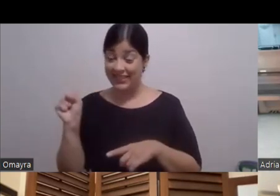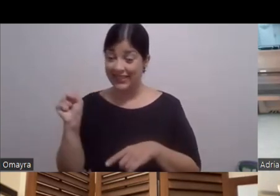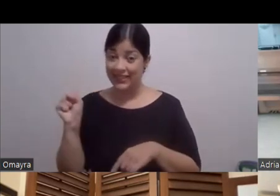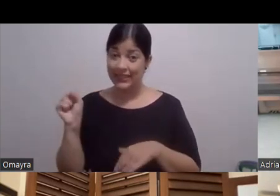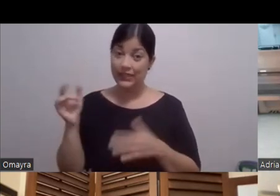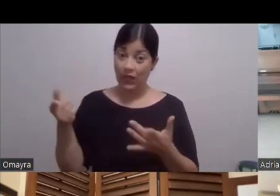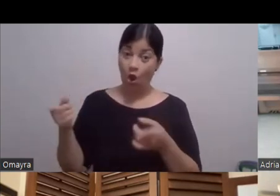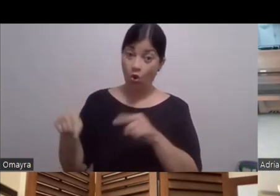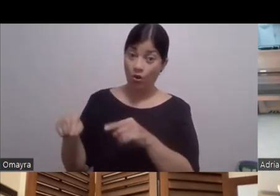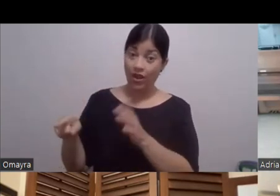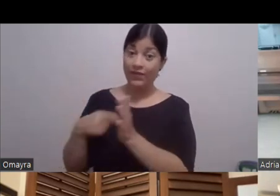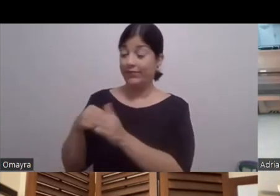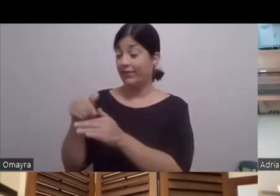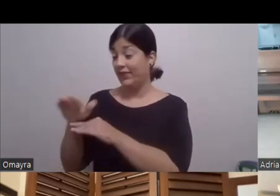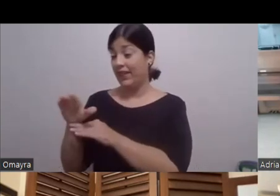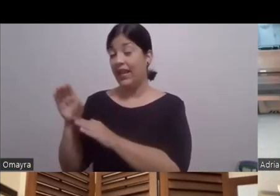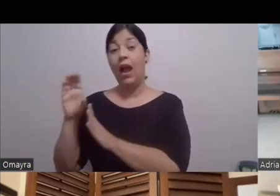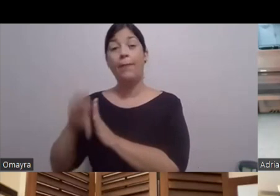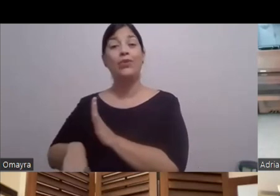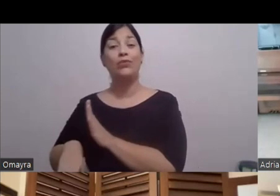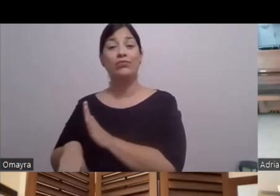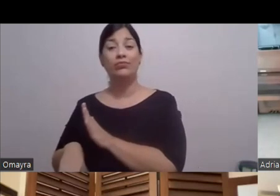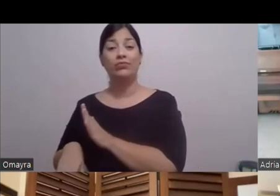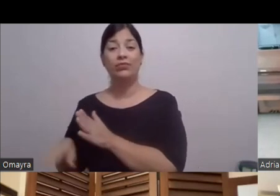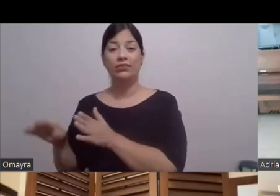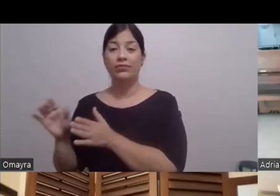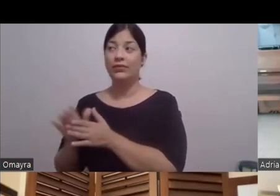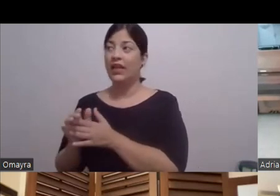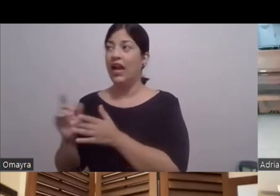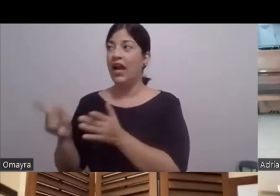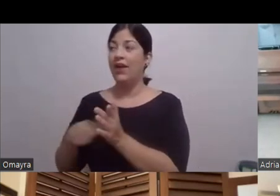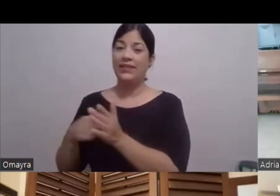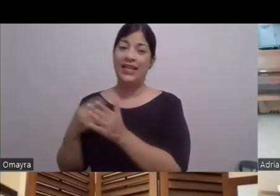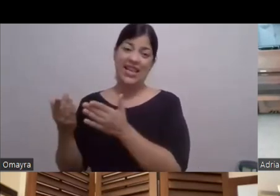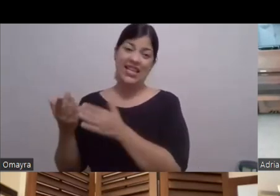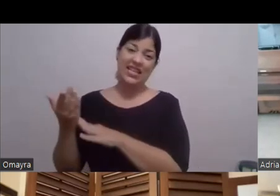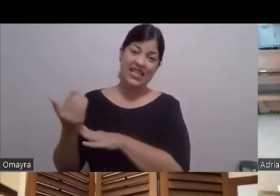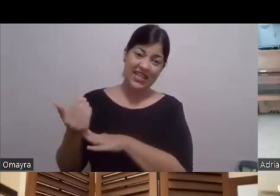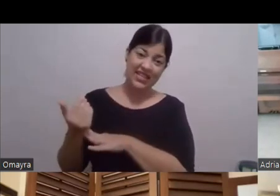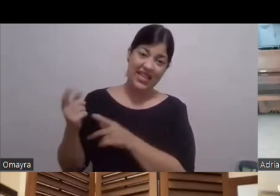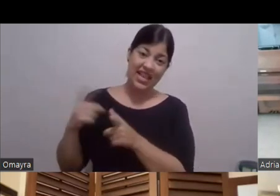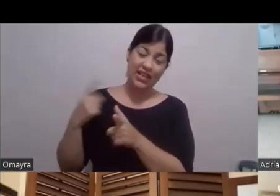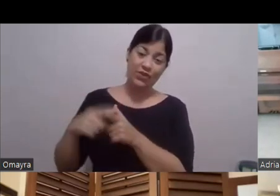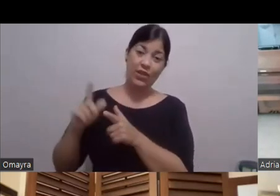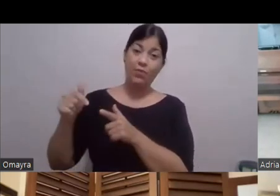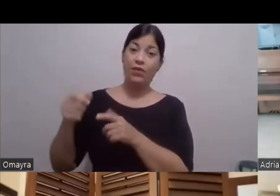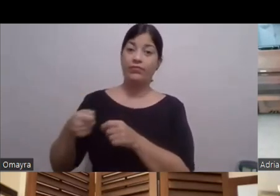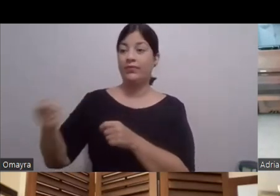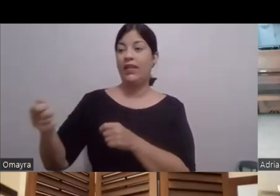dando Los capítulos De la cuenta gota Te dan primero 15 capítulos Después te entregan Te van a entregar 10 más Después te entregan Entonces